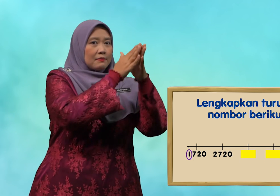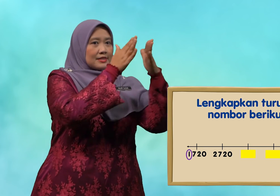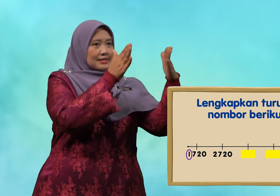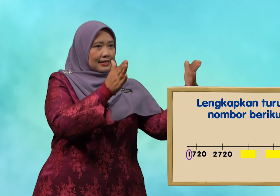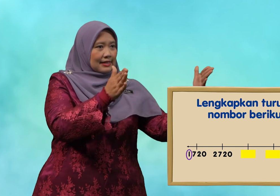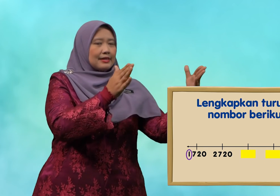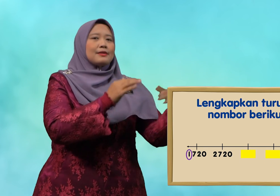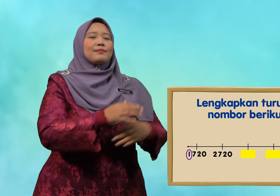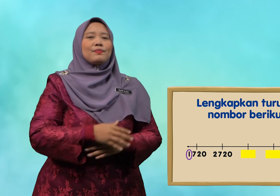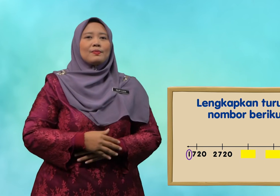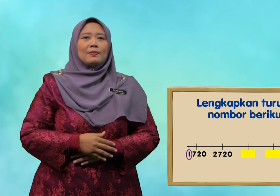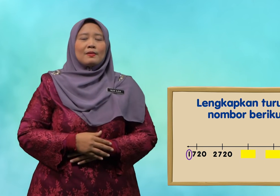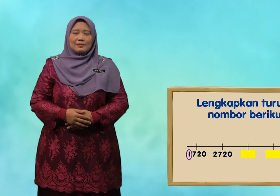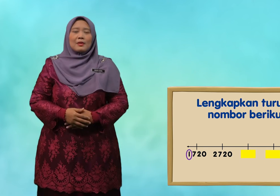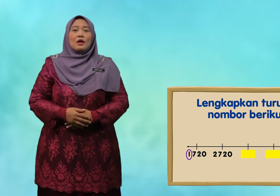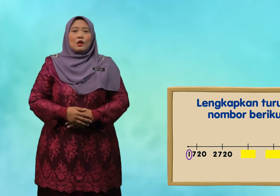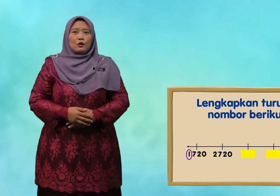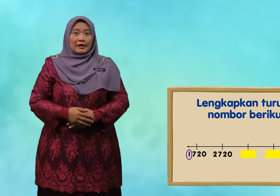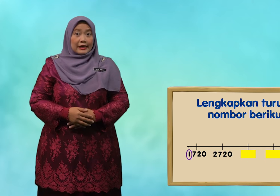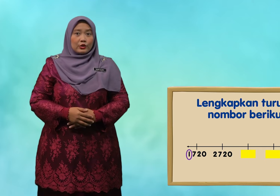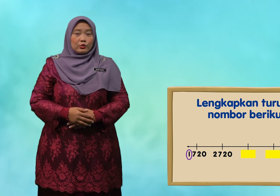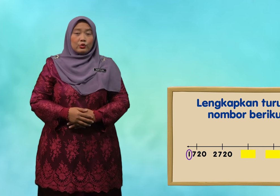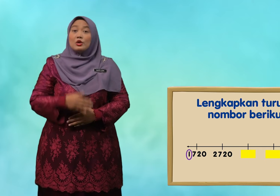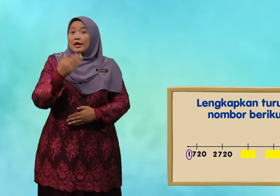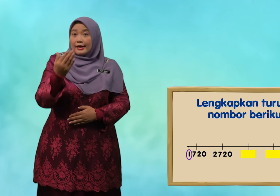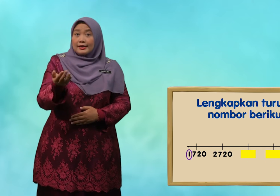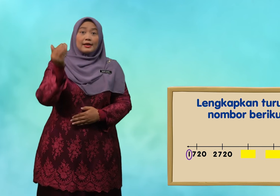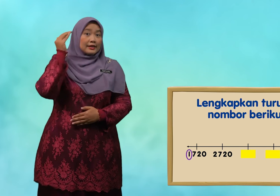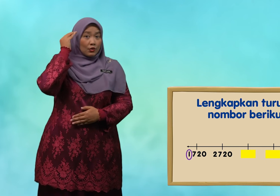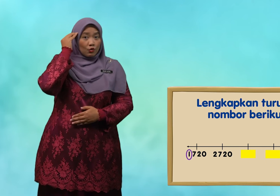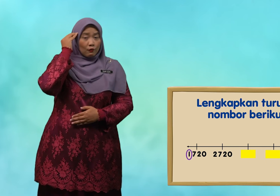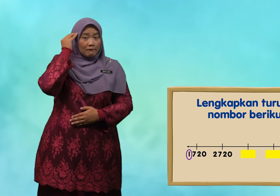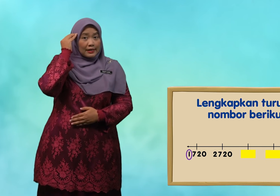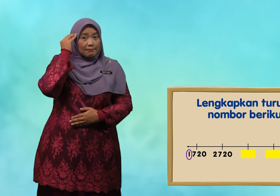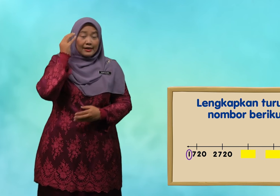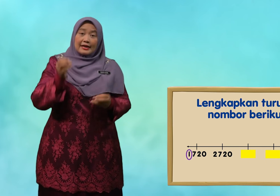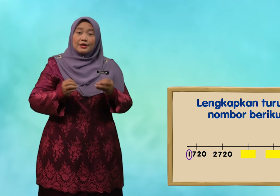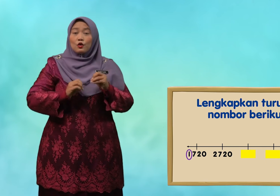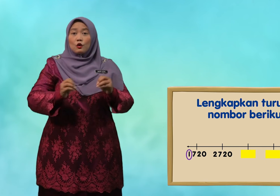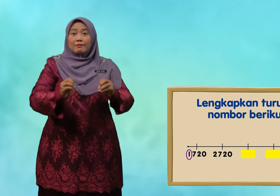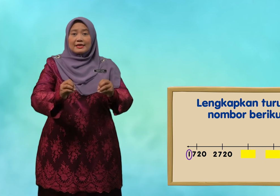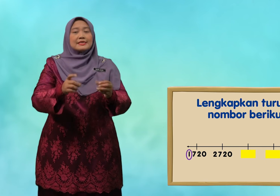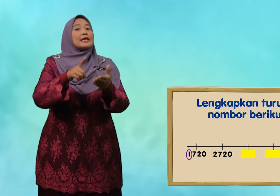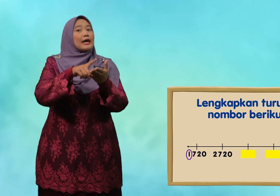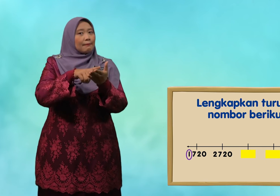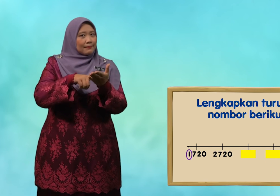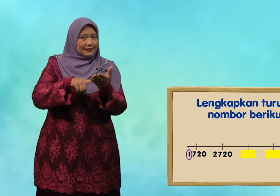besar oleh itu anda tahu melibatkan operasi apa